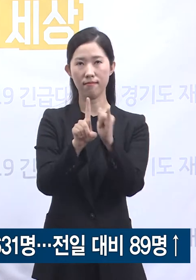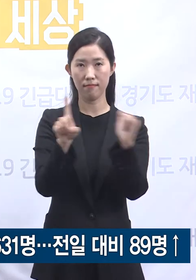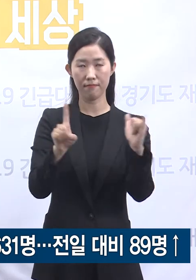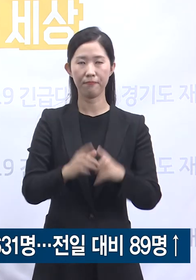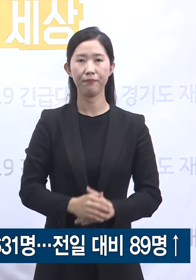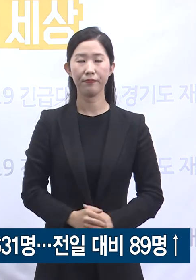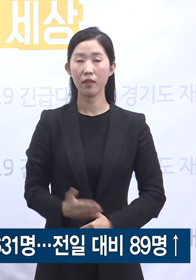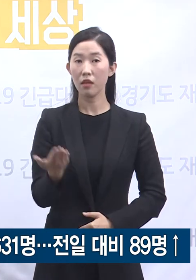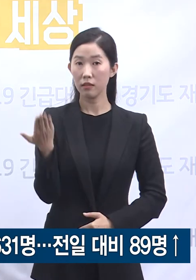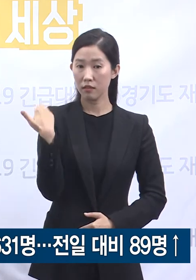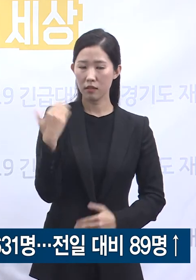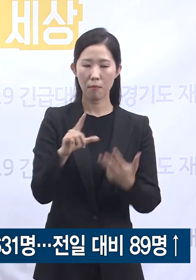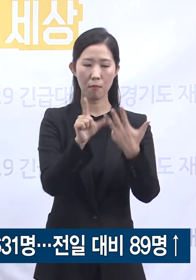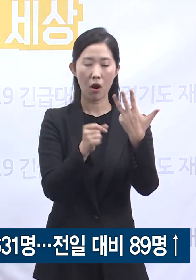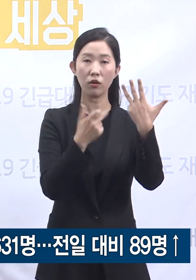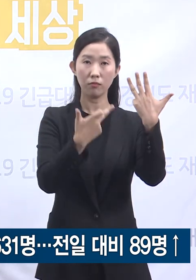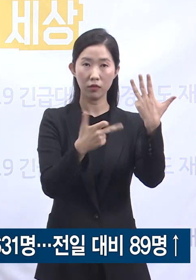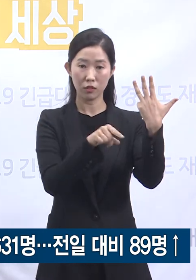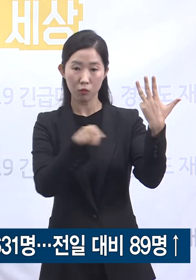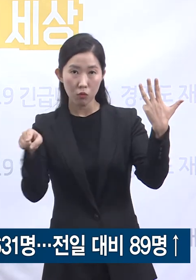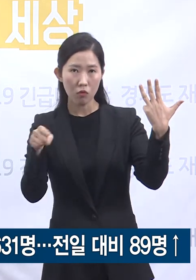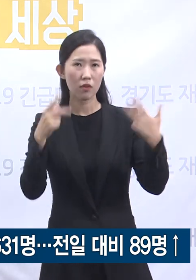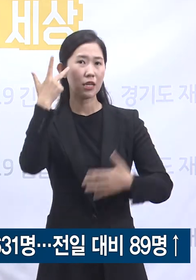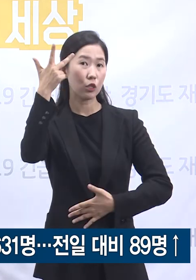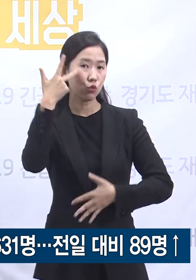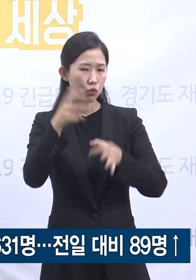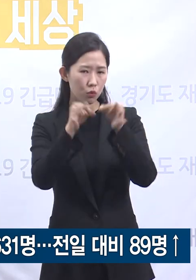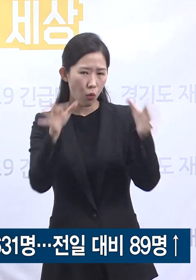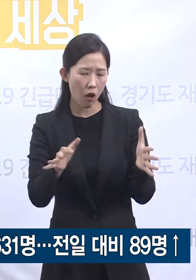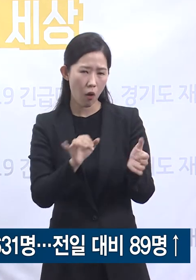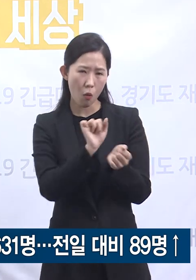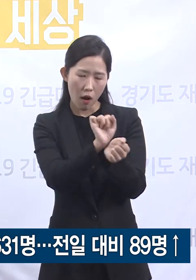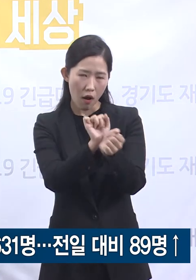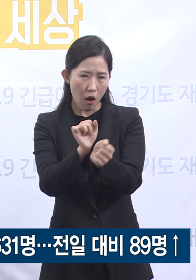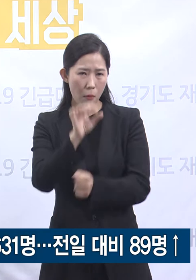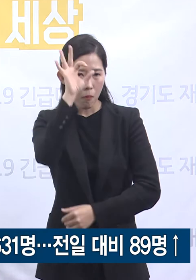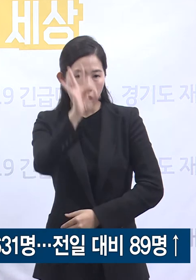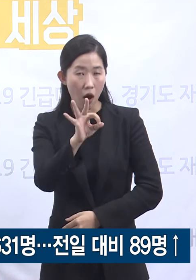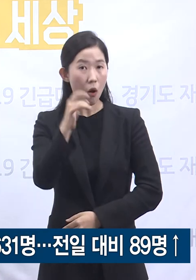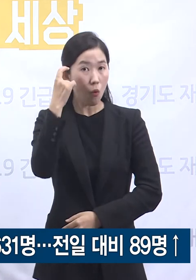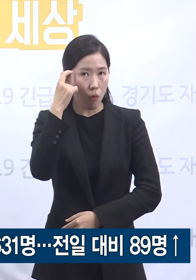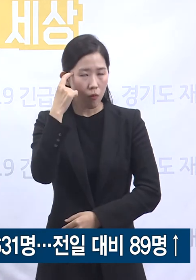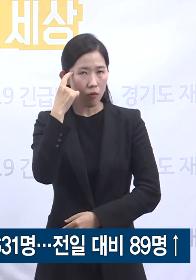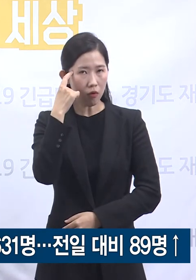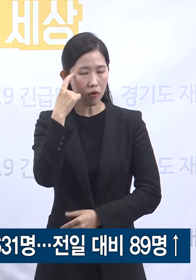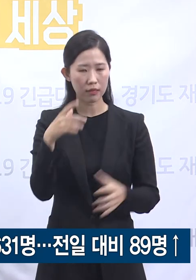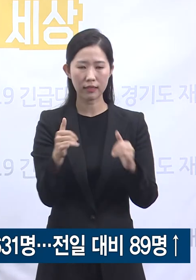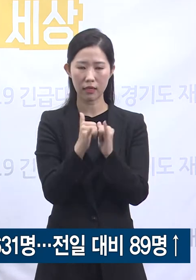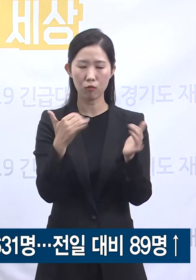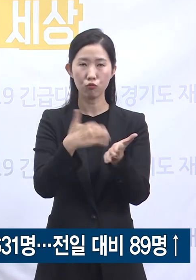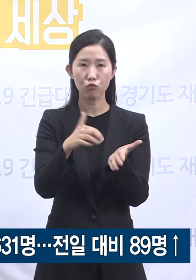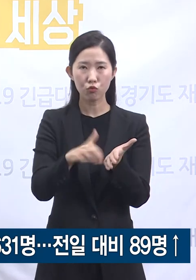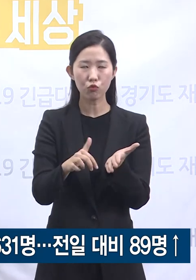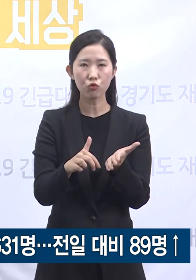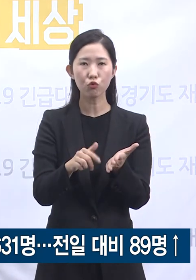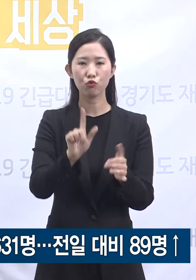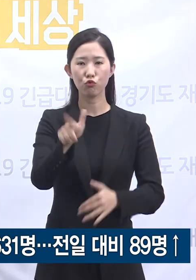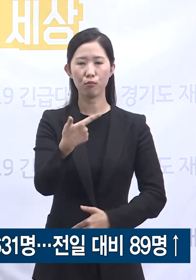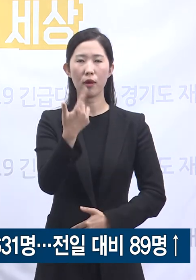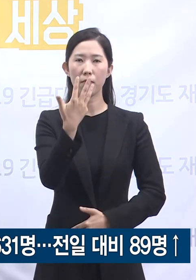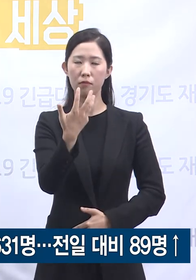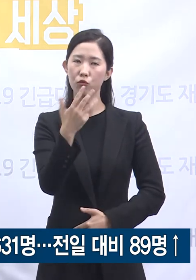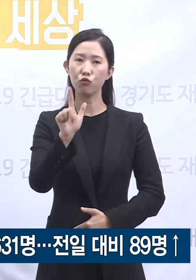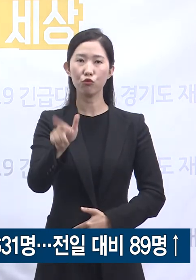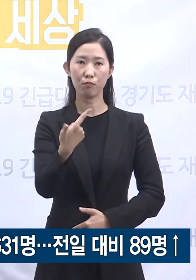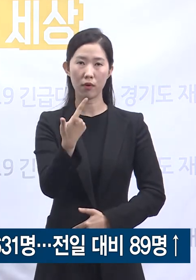17일부터 일주일간의 확진 추이를 보면 총 639명의 확진자가 이 기간 발생하였으며 이